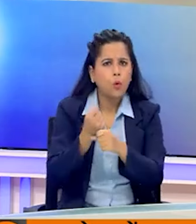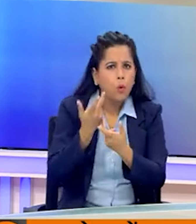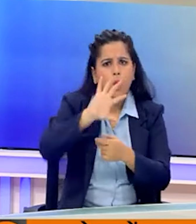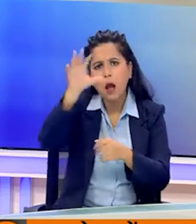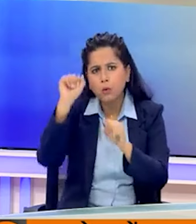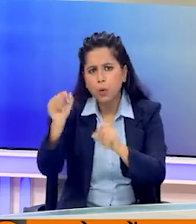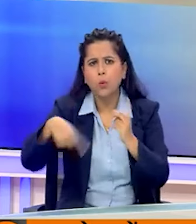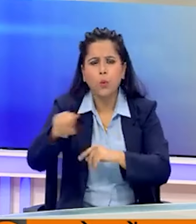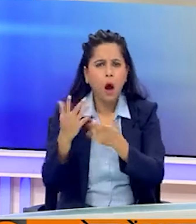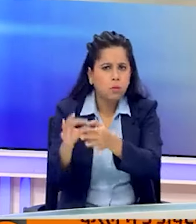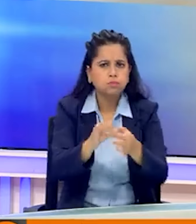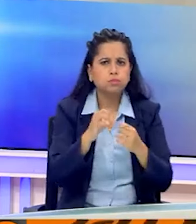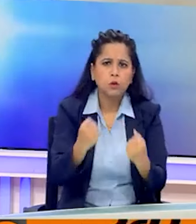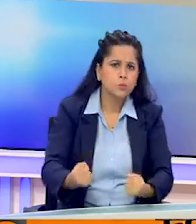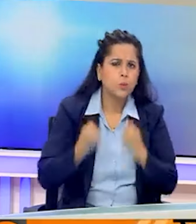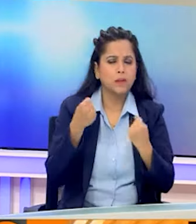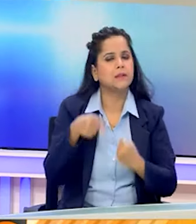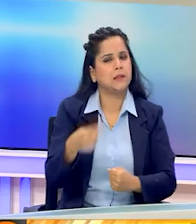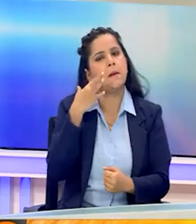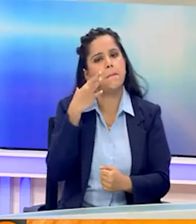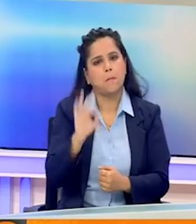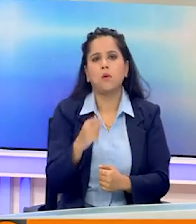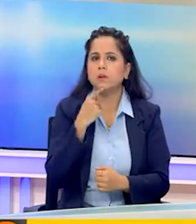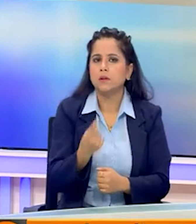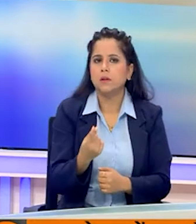इसकी एक्ता को मजबूत करना महतपूर्ण है।